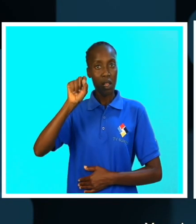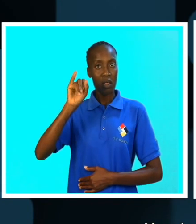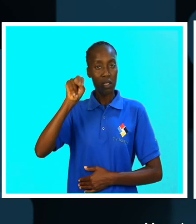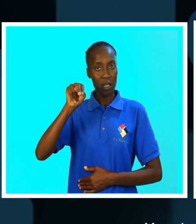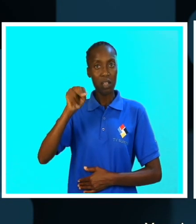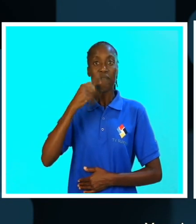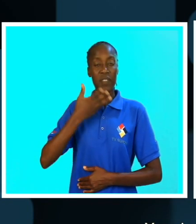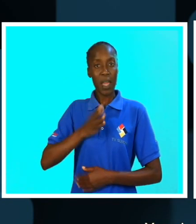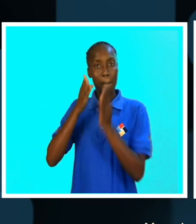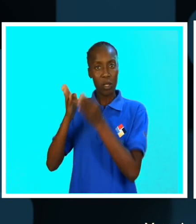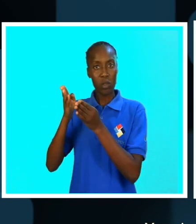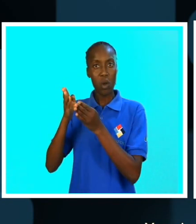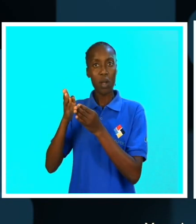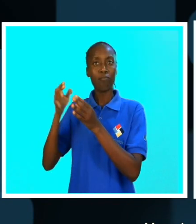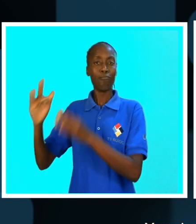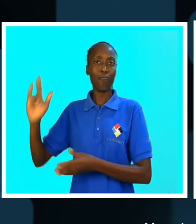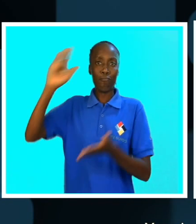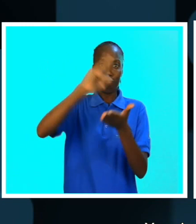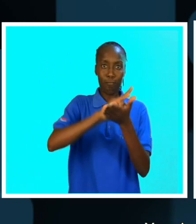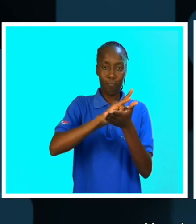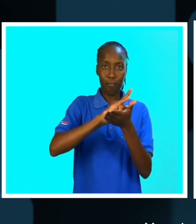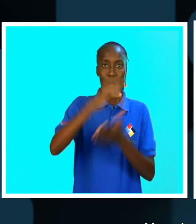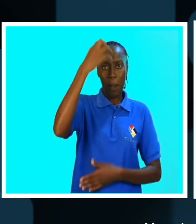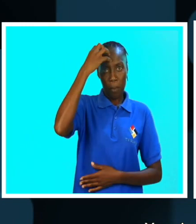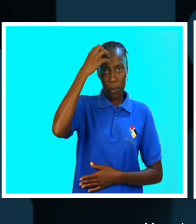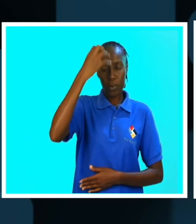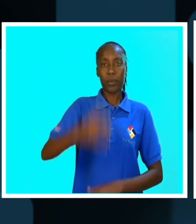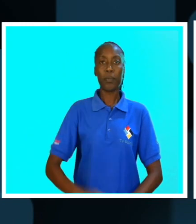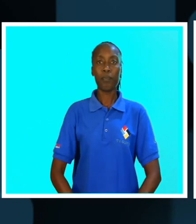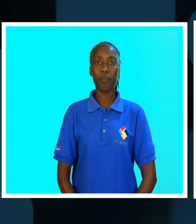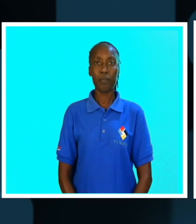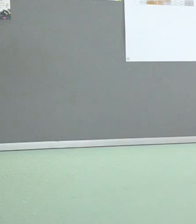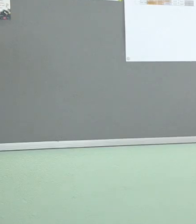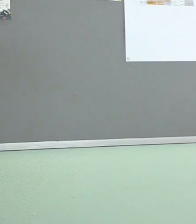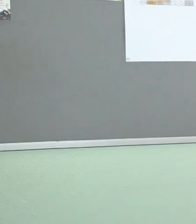propôs passar a enviar contudos da província de Iambane.